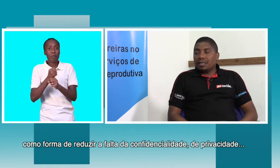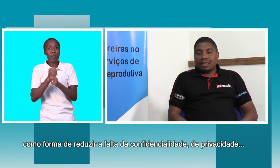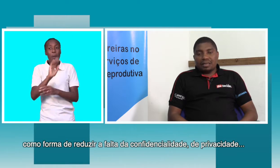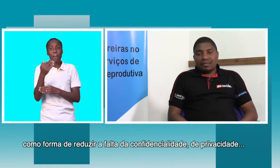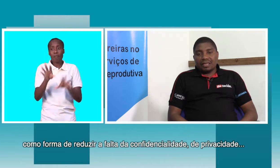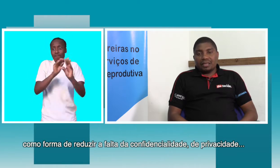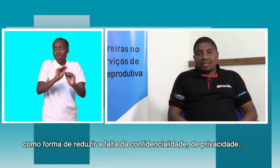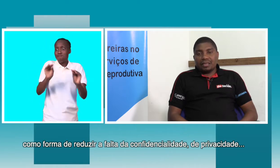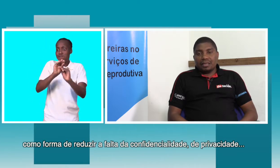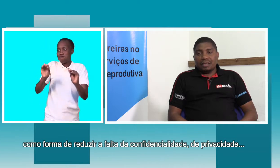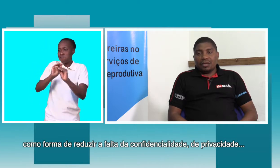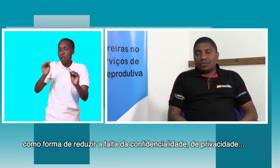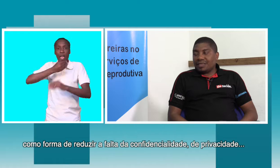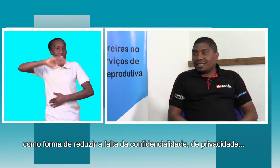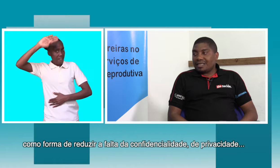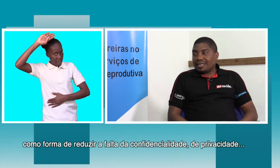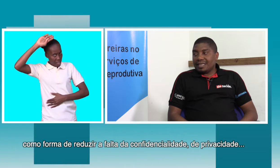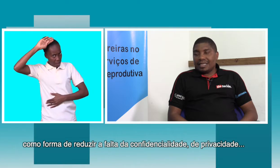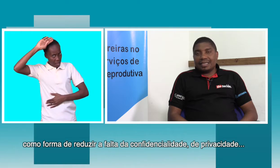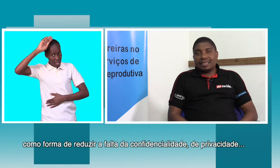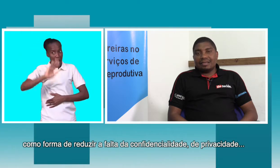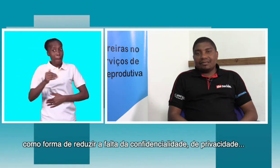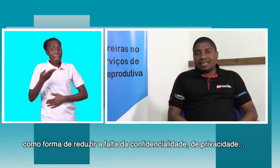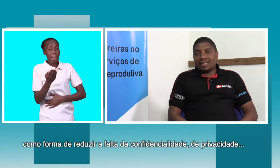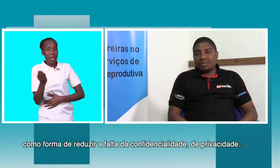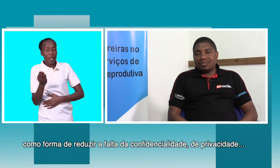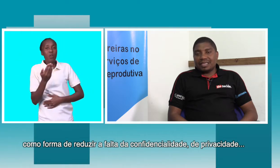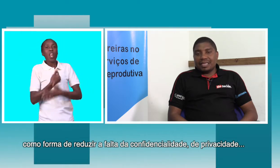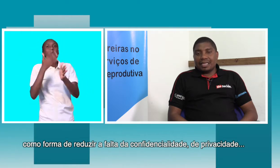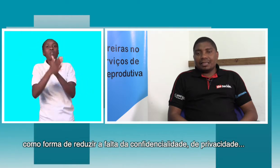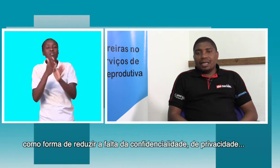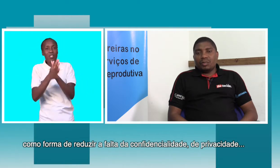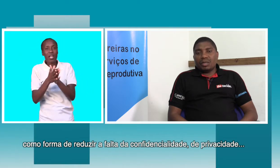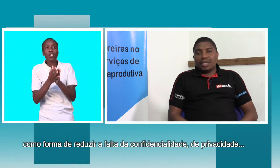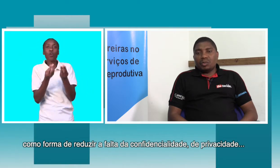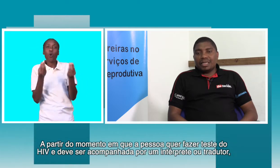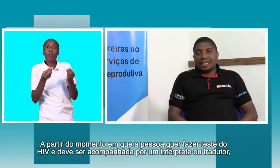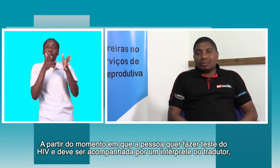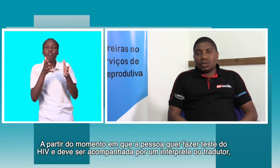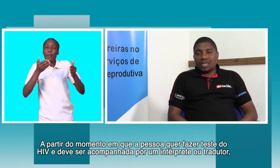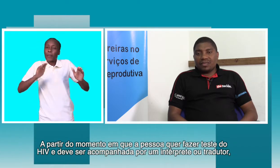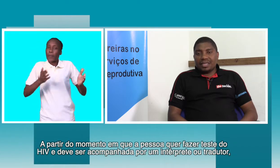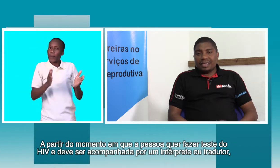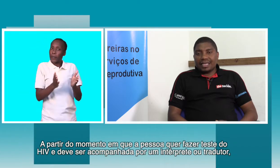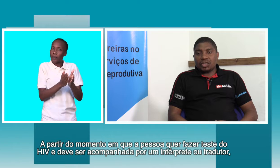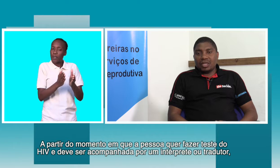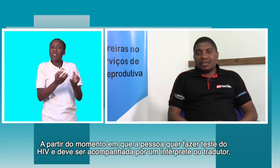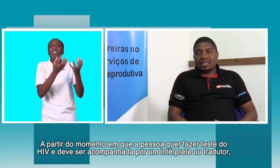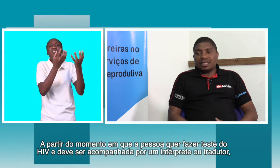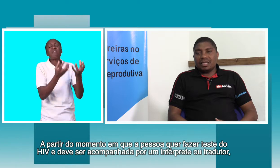da falta de confidencialidade, da falta de privacidade. Porque a partir do momento em que a pessoa quer fazer teste do agrega de sida